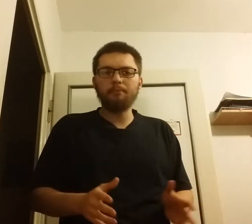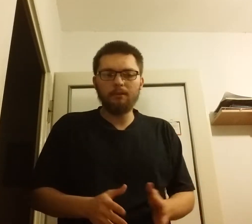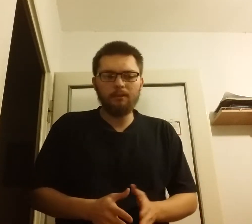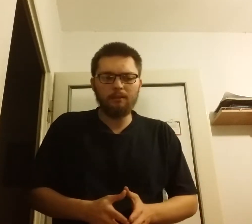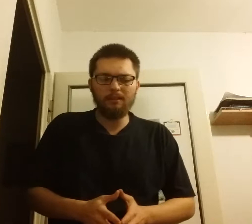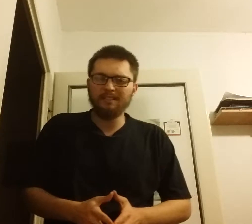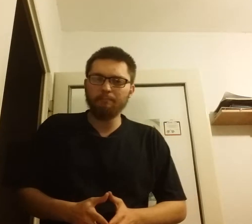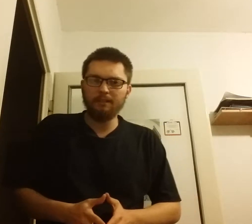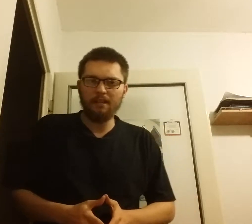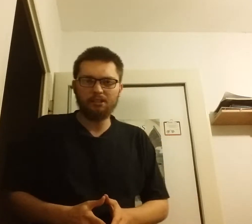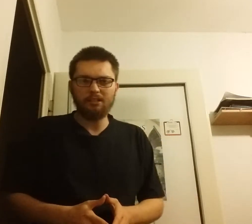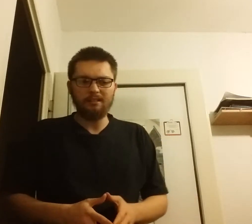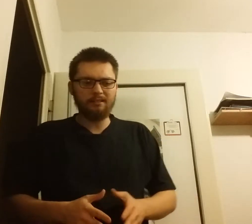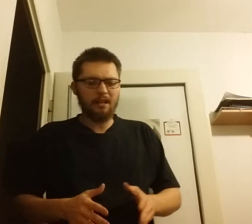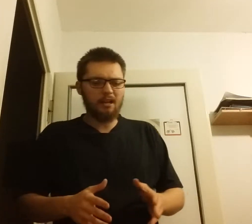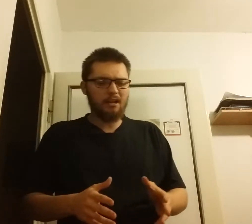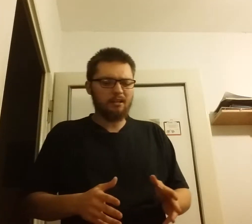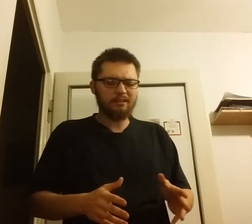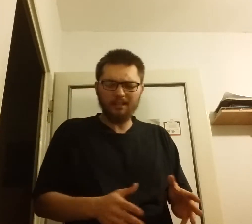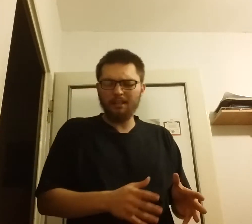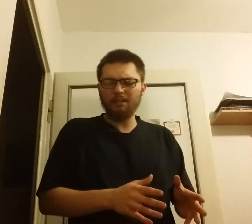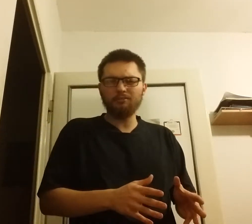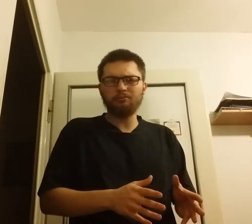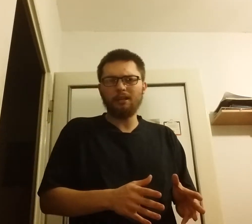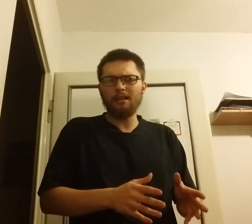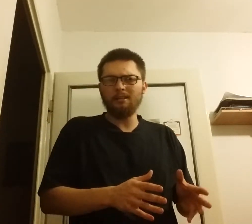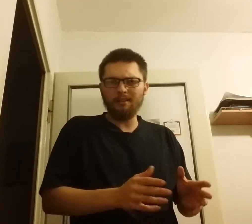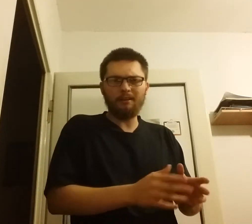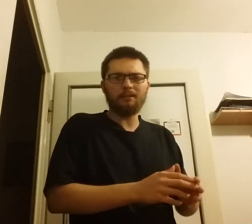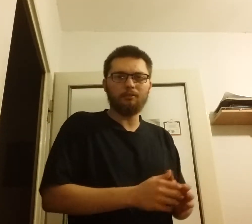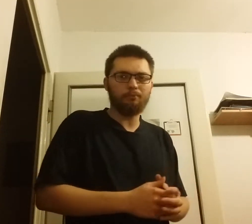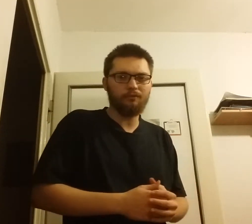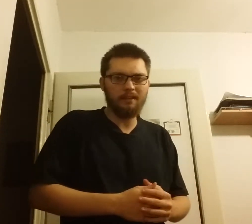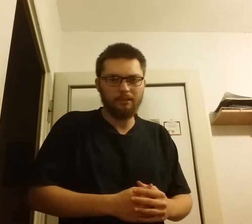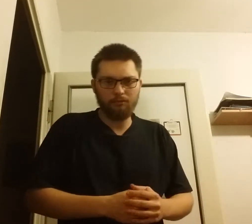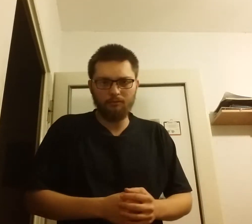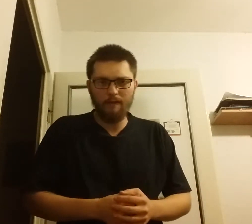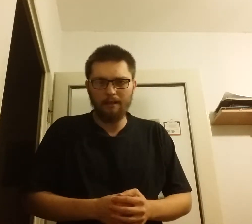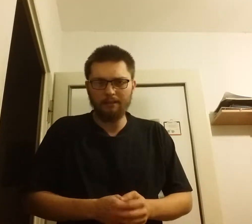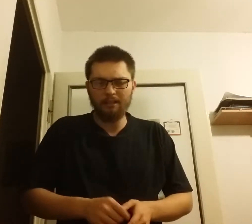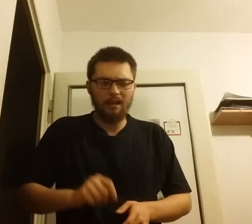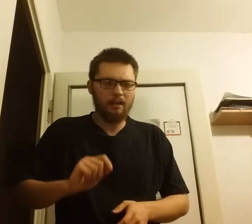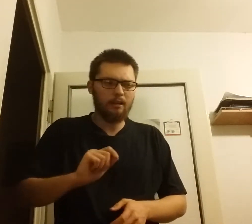za zbyteczne, za takie, które nie warto poświęcać uwagi, a